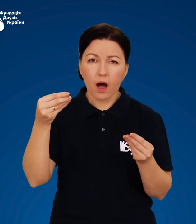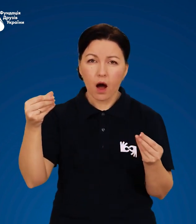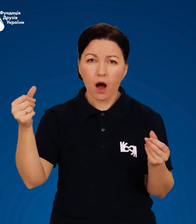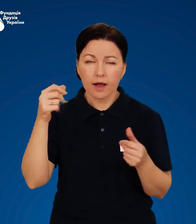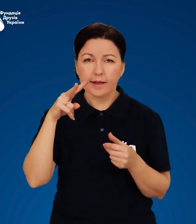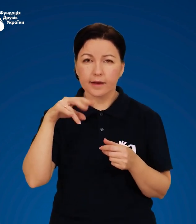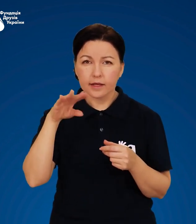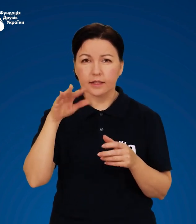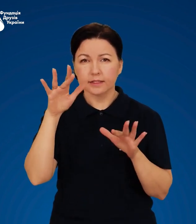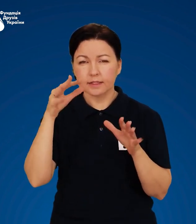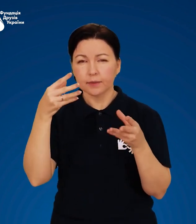та снігу.